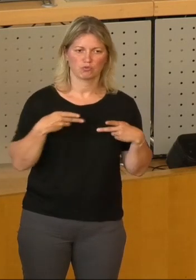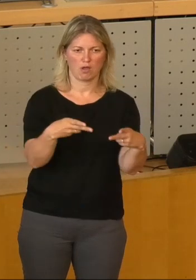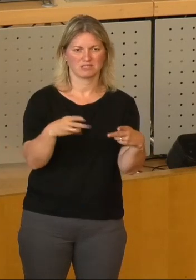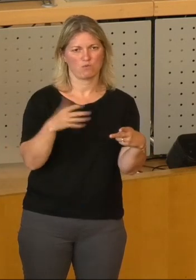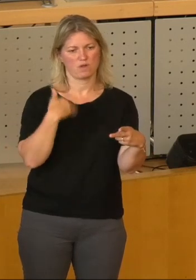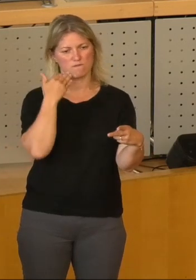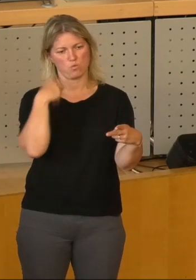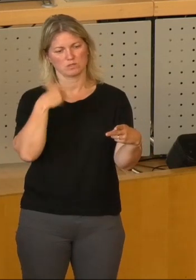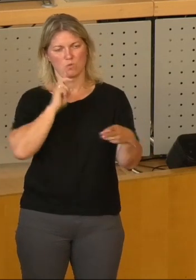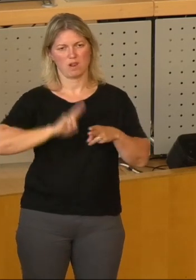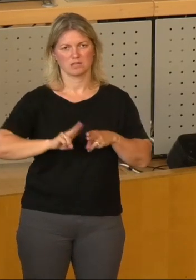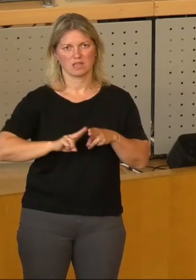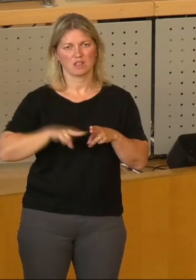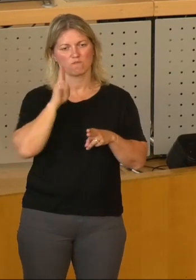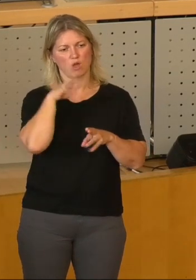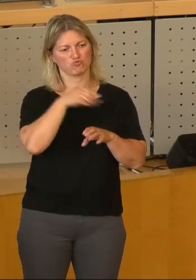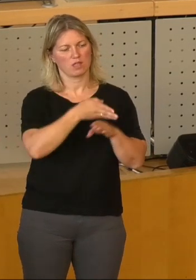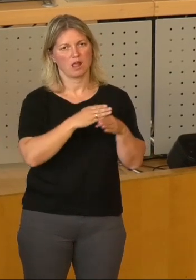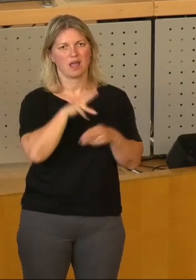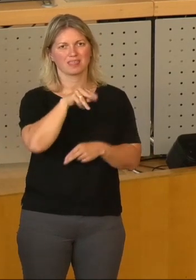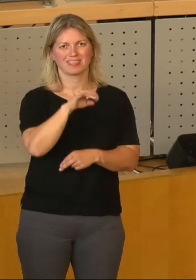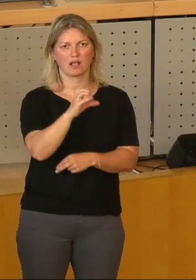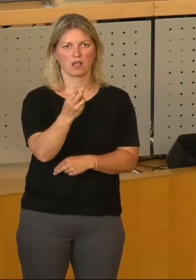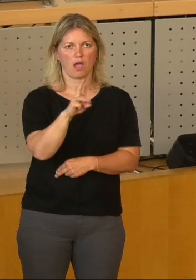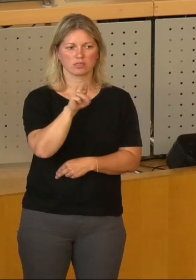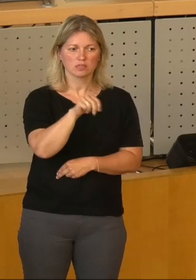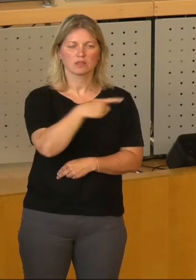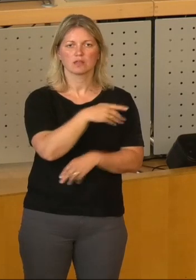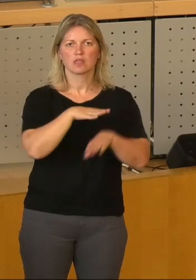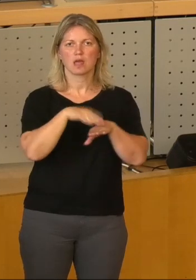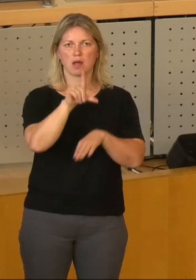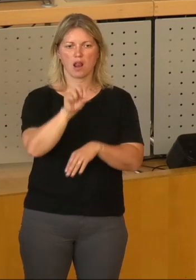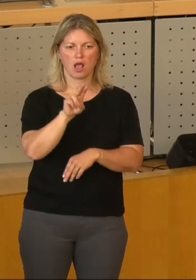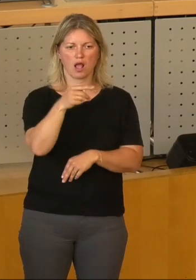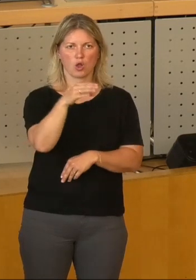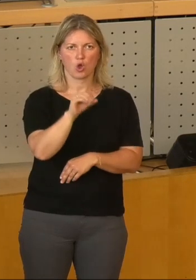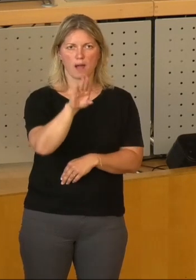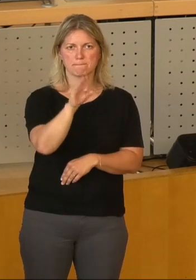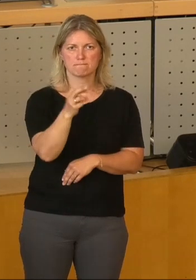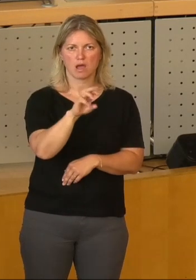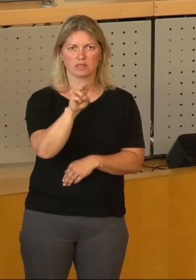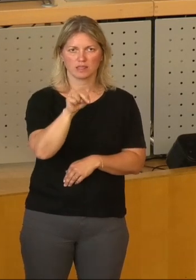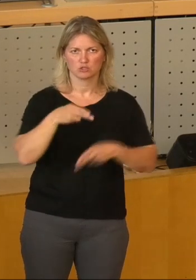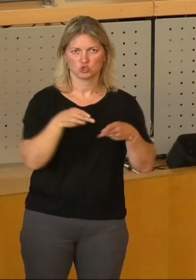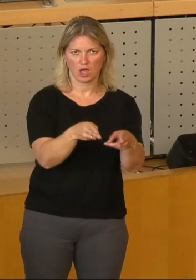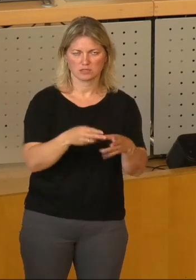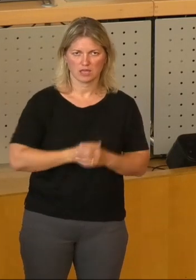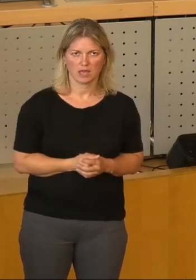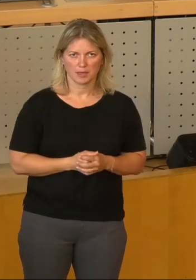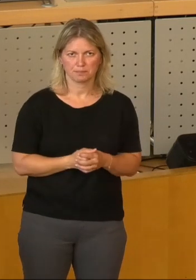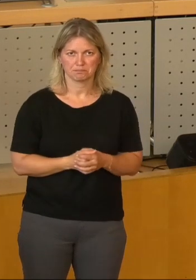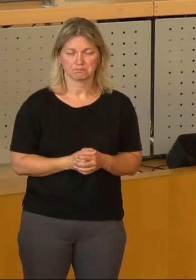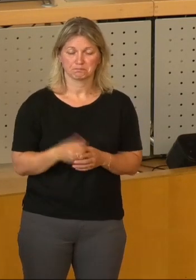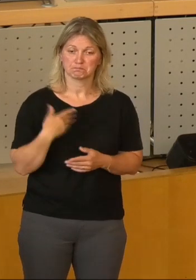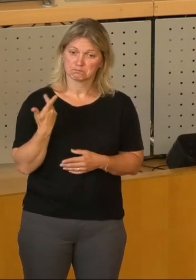in der ich wohne. Das ist im Stadtteil in Nickern, die Langobadenstraße. Und die Frage, die ich hier an den Stadtrat formuliert